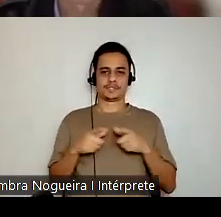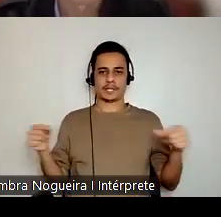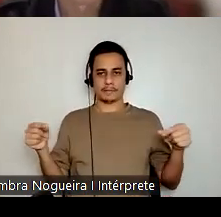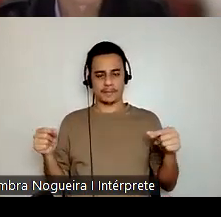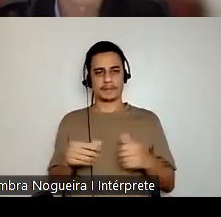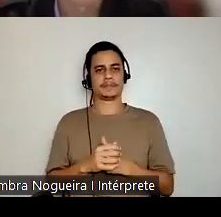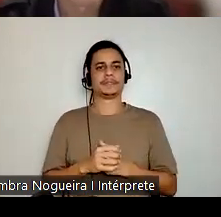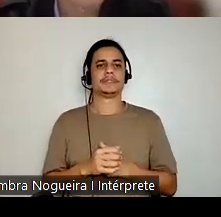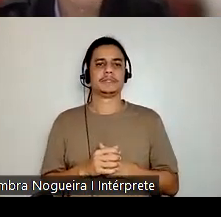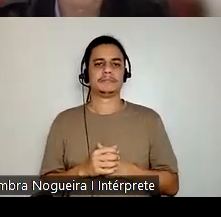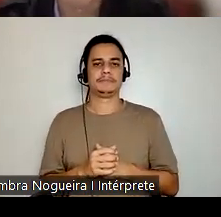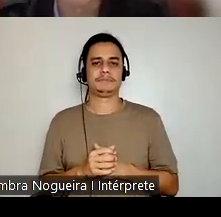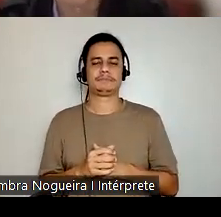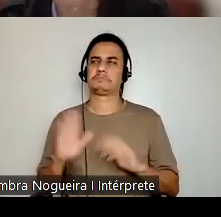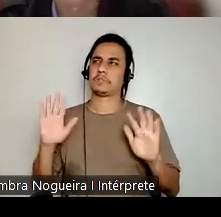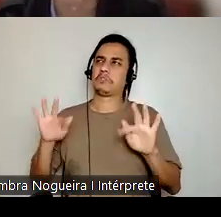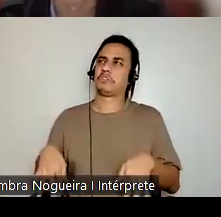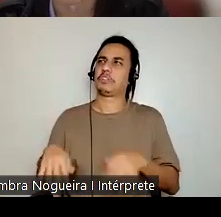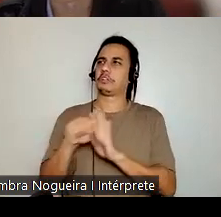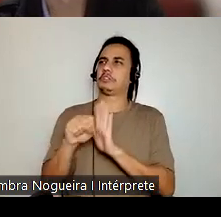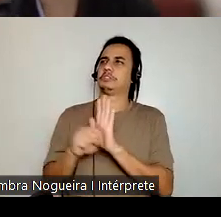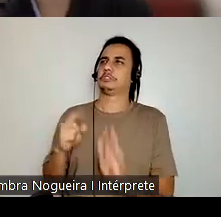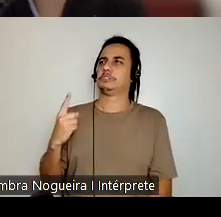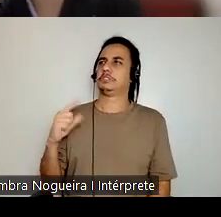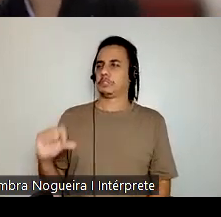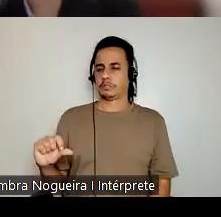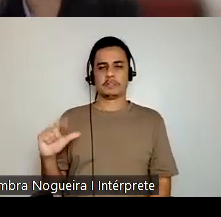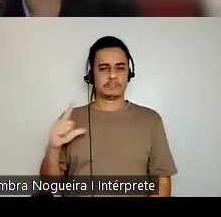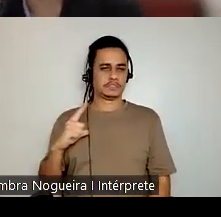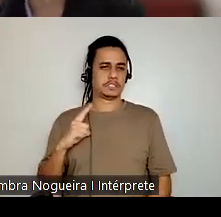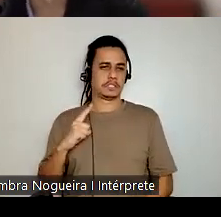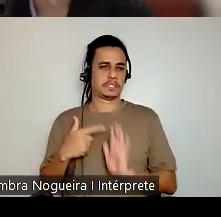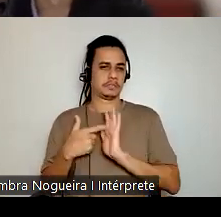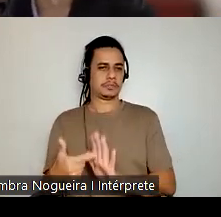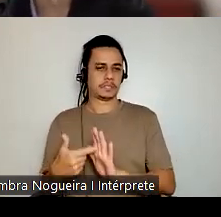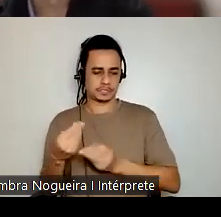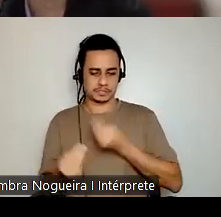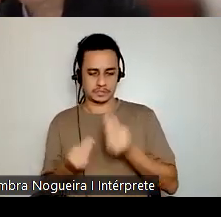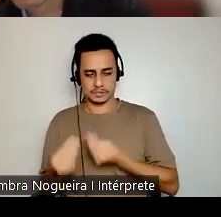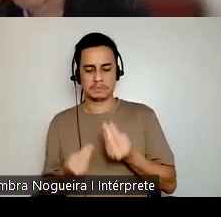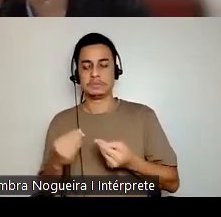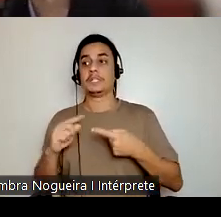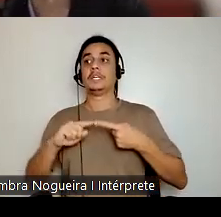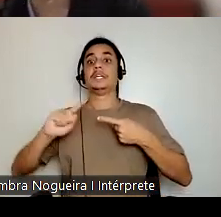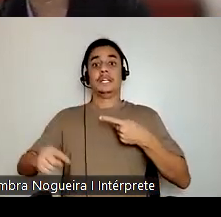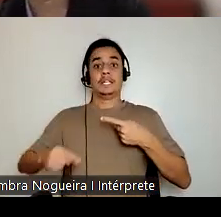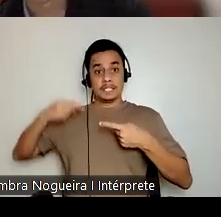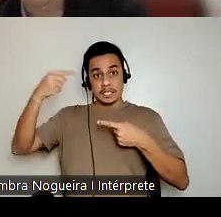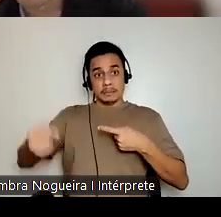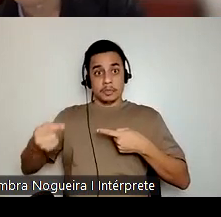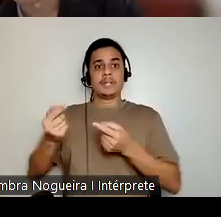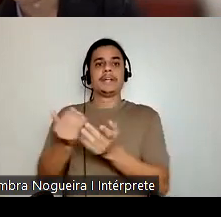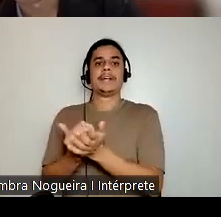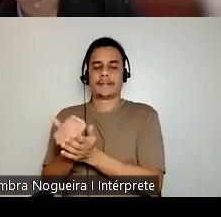é datado acho que no final do século XIX esse termo, Perigo Japonês, e depois isso cresce ainda